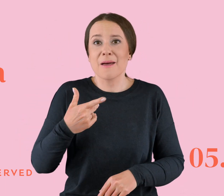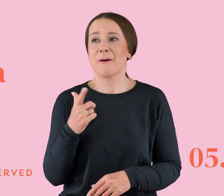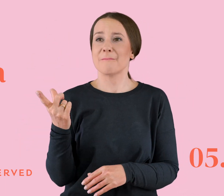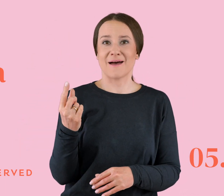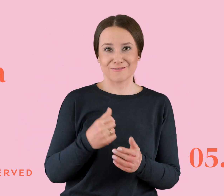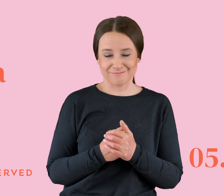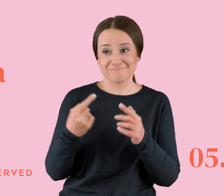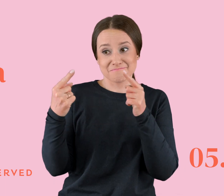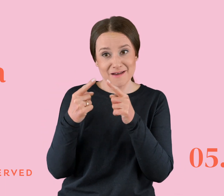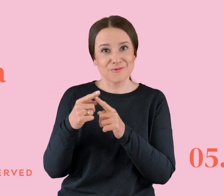końcu obiecała mi dzieci.